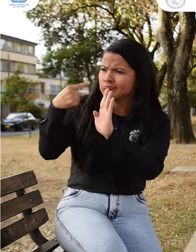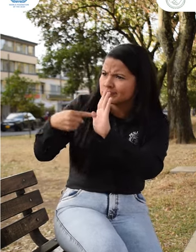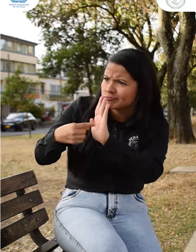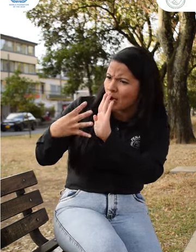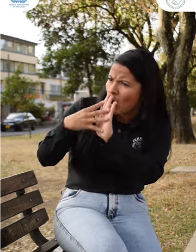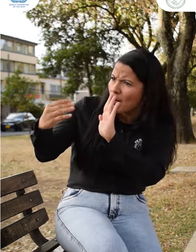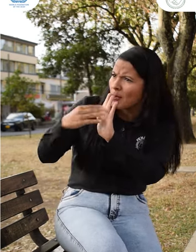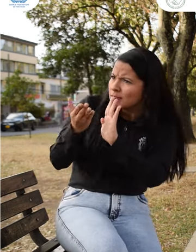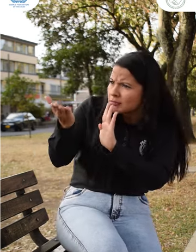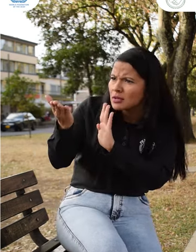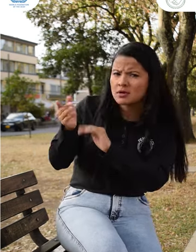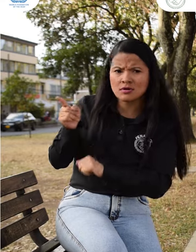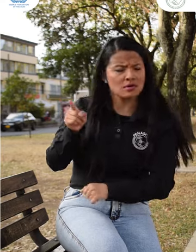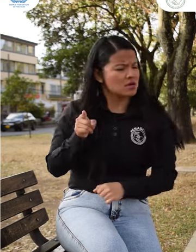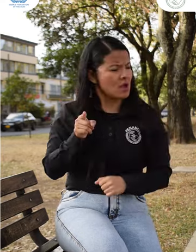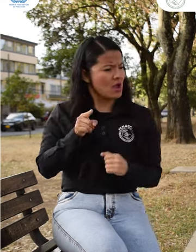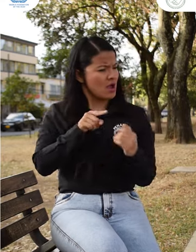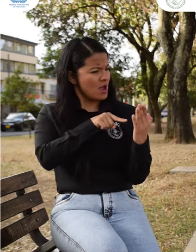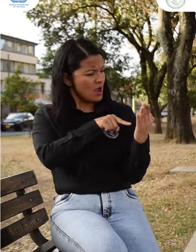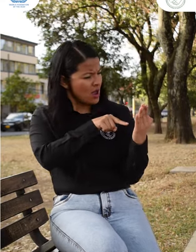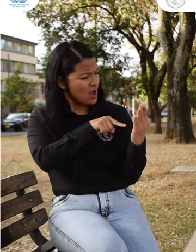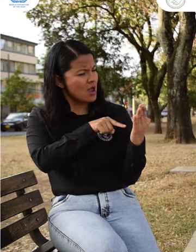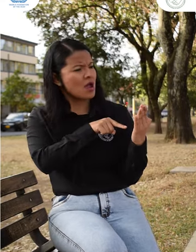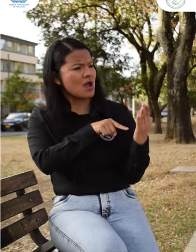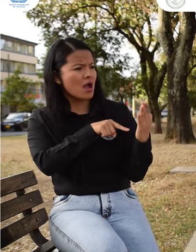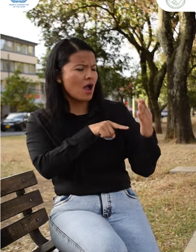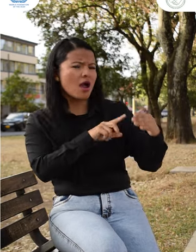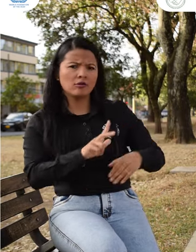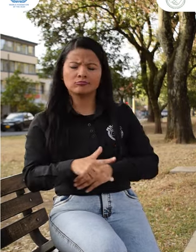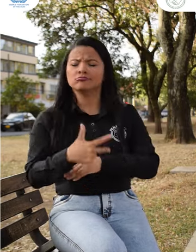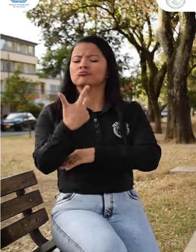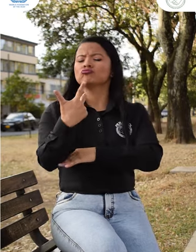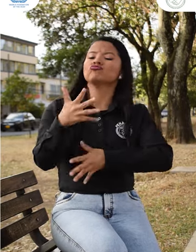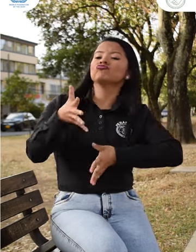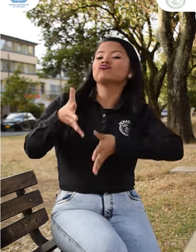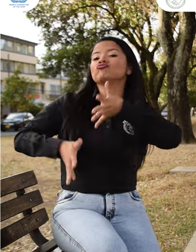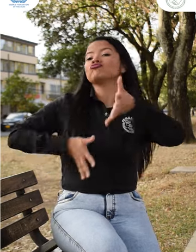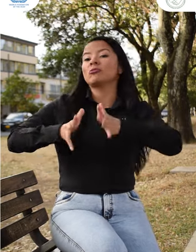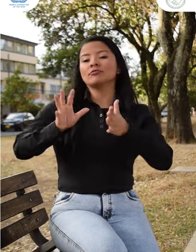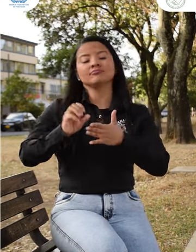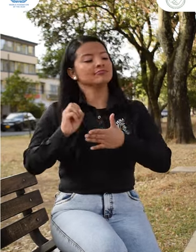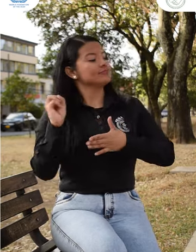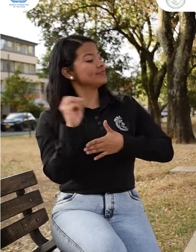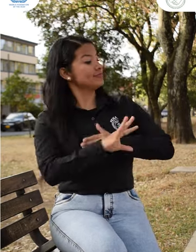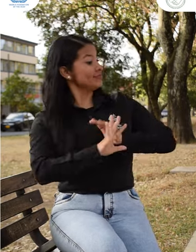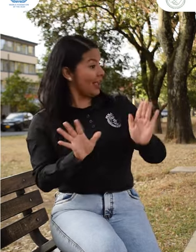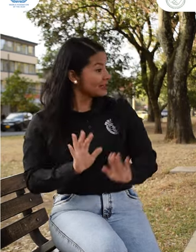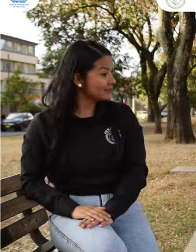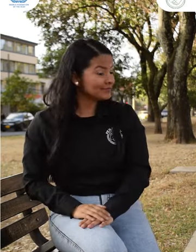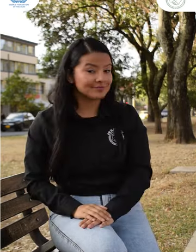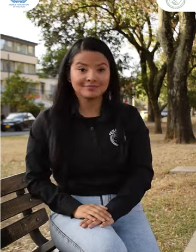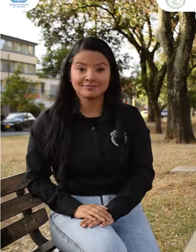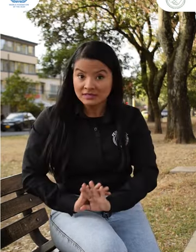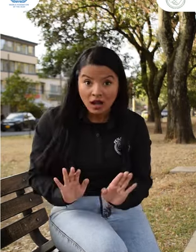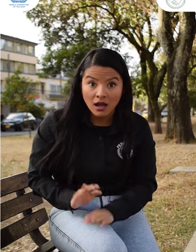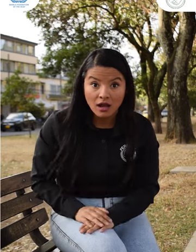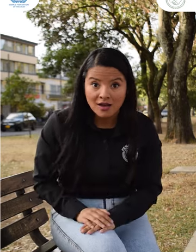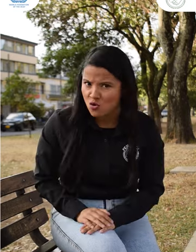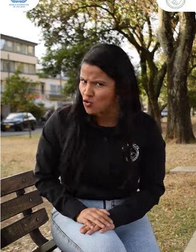distintas entidades públicas para que copien esta campaña y se graben reafirmando la frase. Pero no es